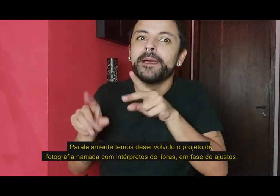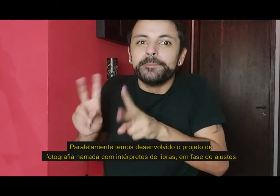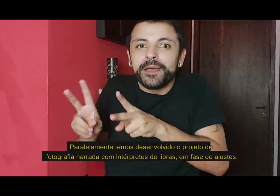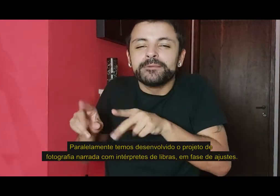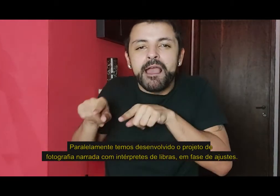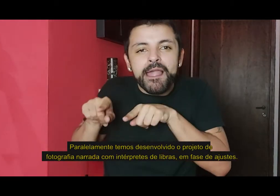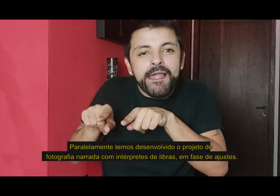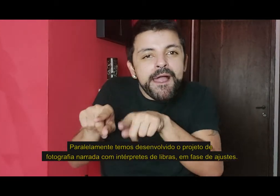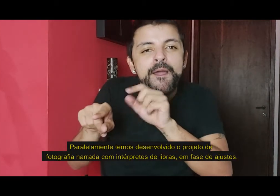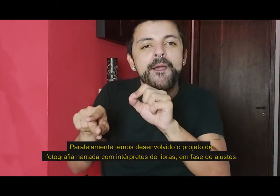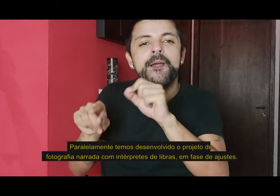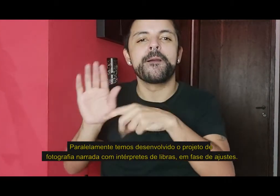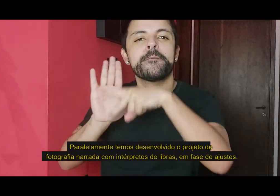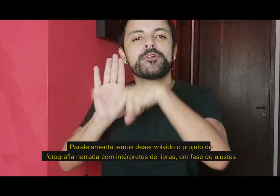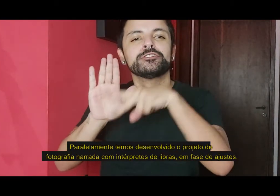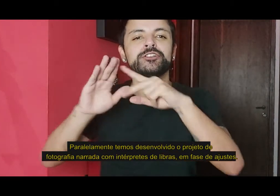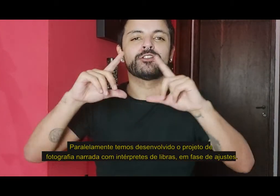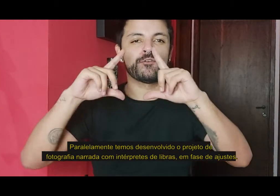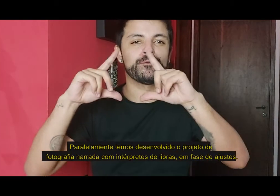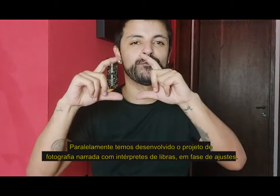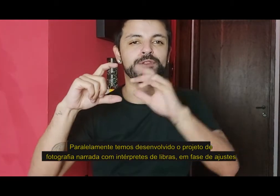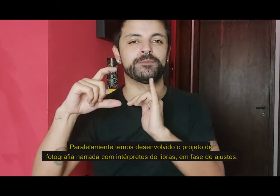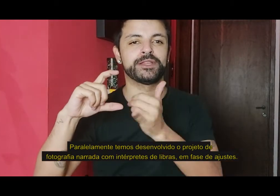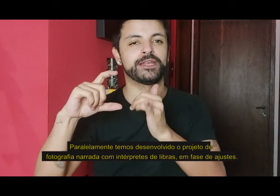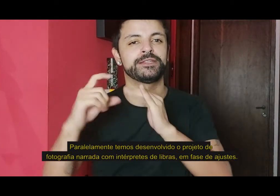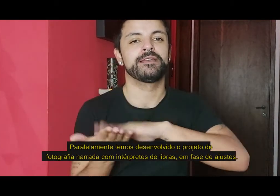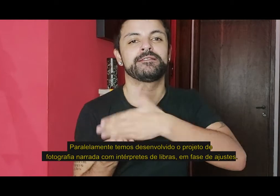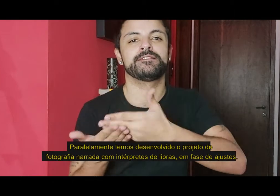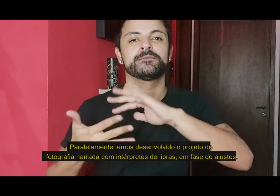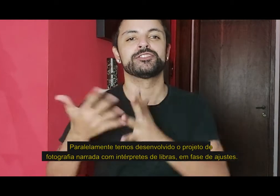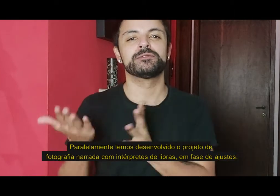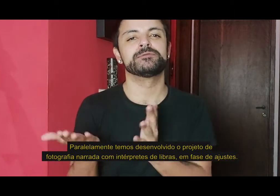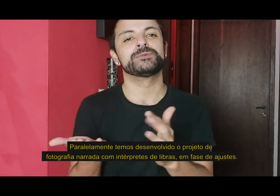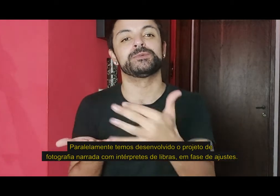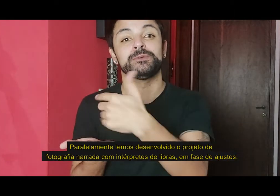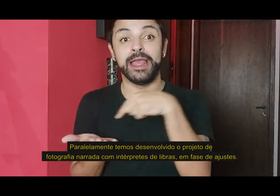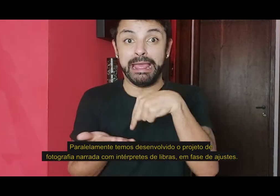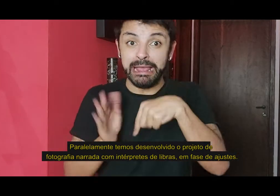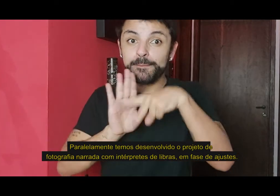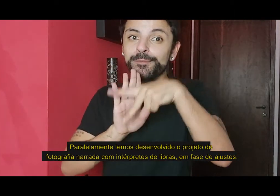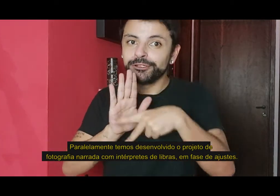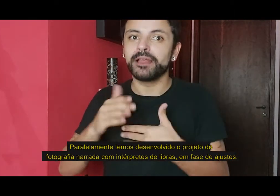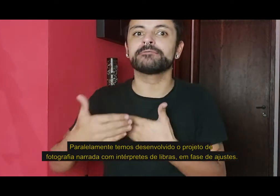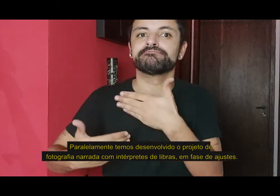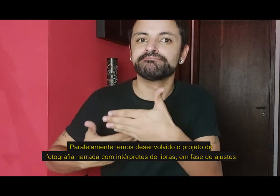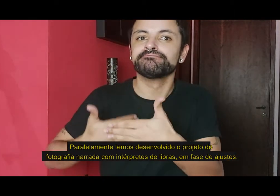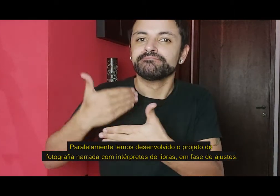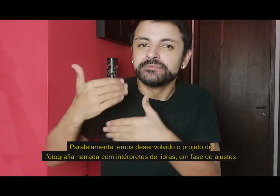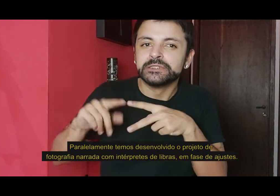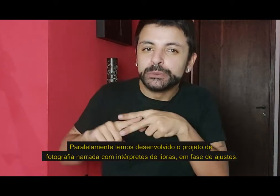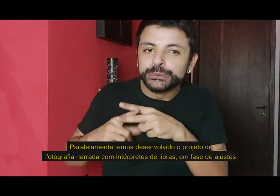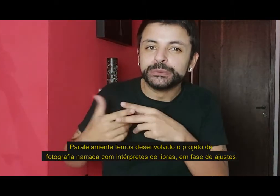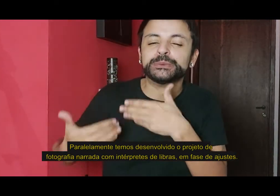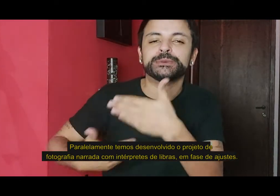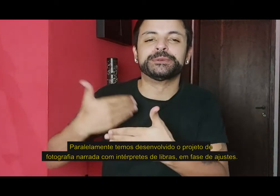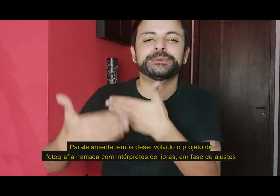Paralelamente, temos desenvolvido o projeto de fotografia narrada com intérprete de Libras, que está em fase de ajustes.